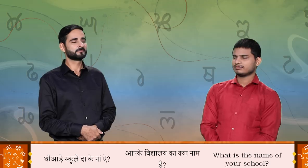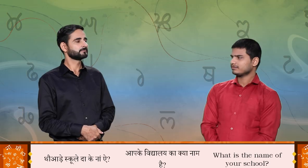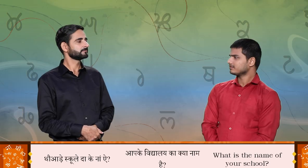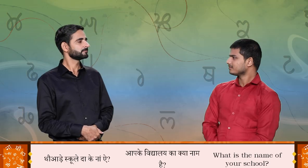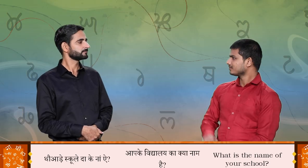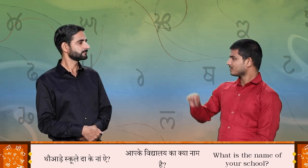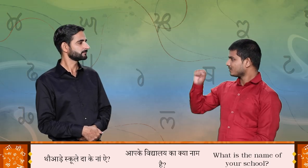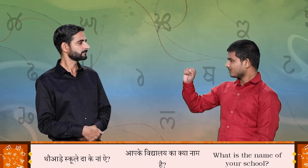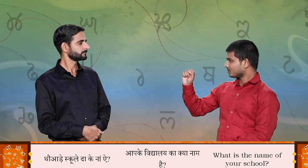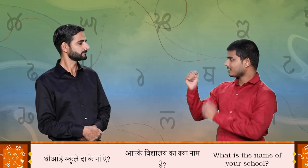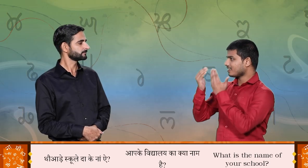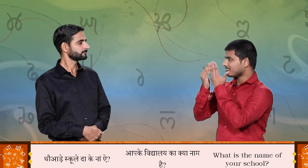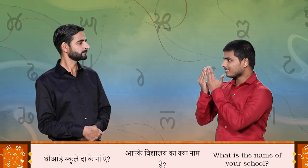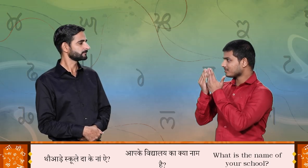थ्वड़े स्कूले दा के ना आए?